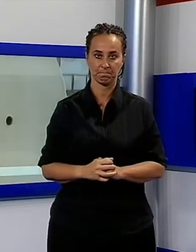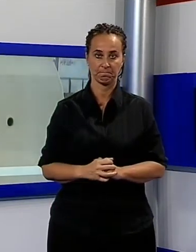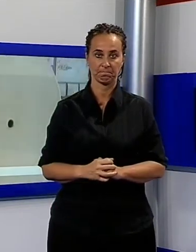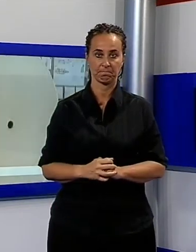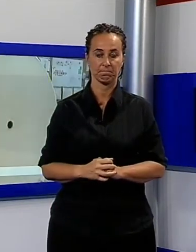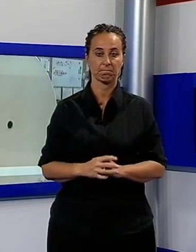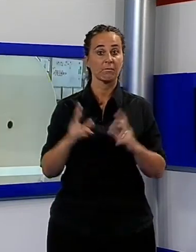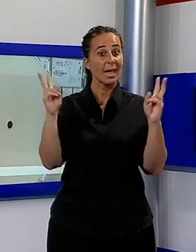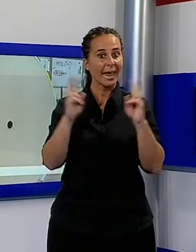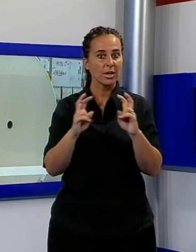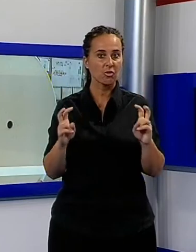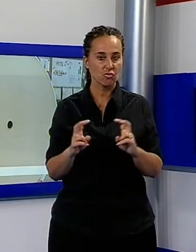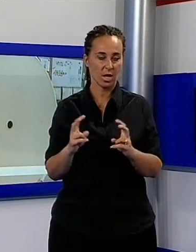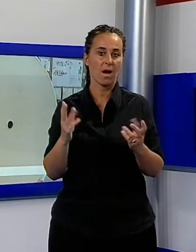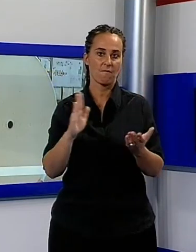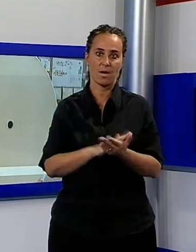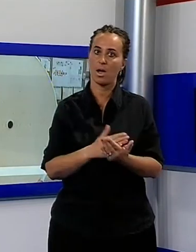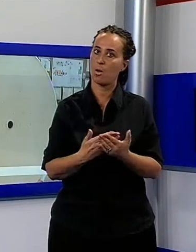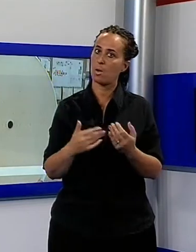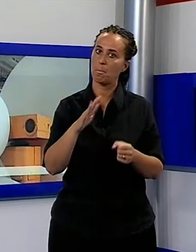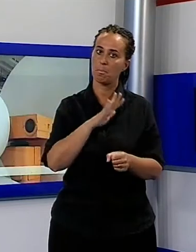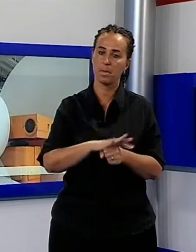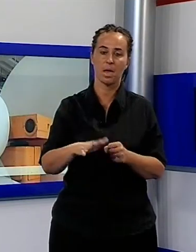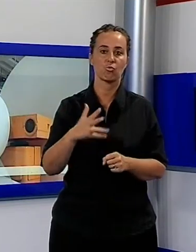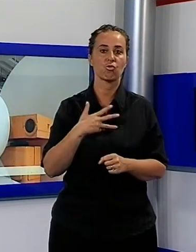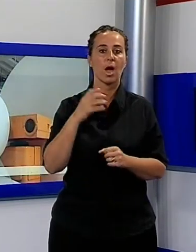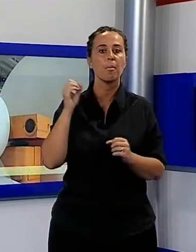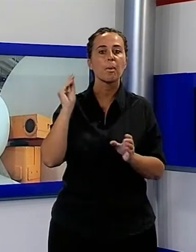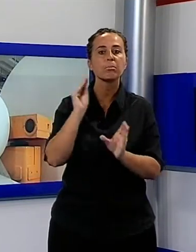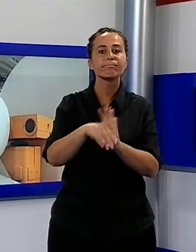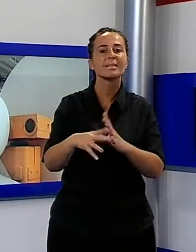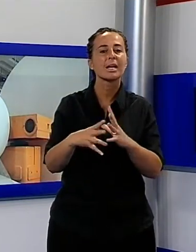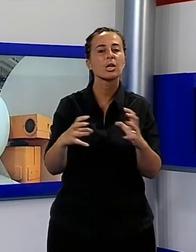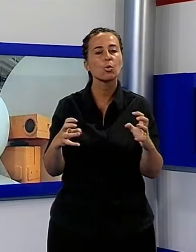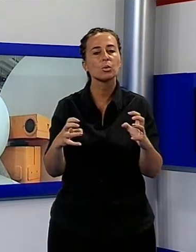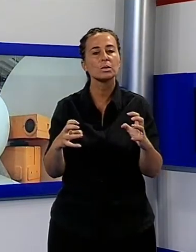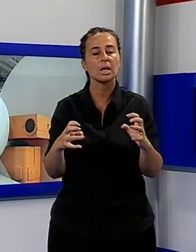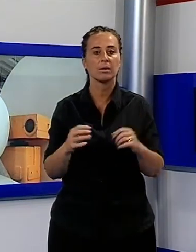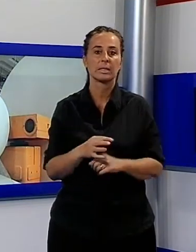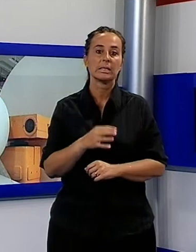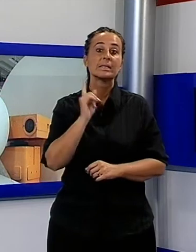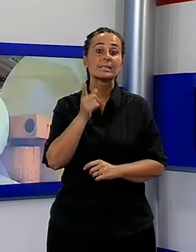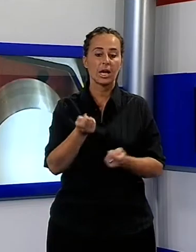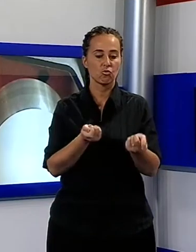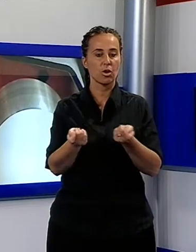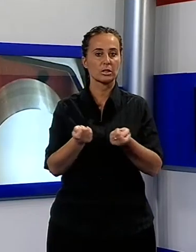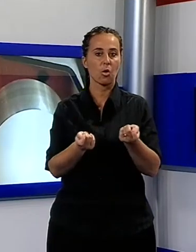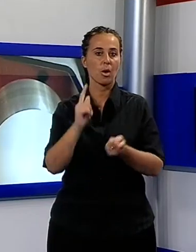importante valore strategico nei processi industriali. Una corretta gestione porta all'azienda a un vantaggio competitivo ed